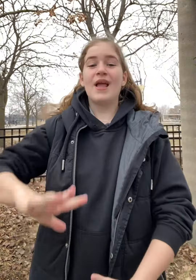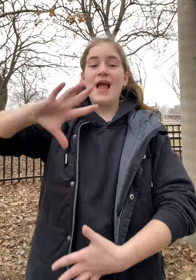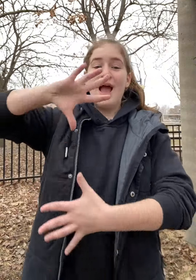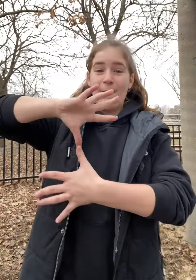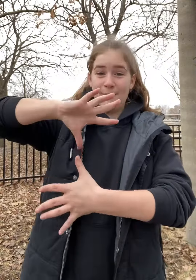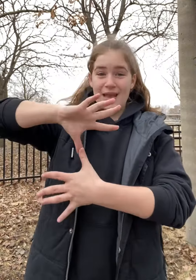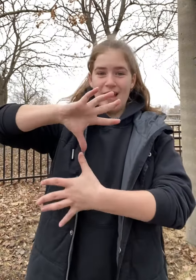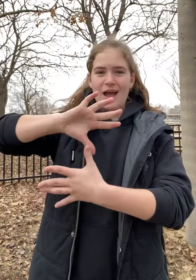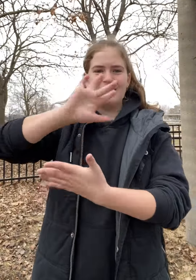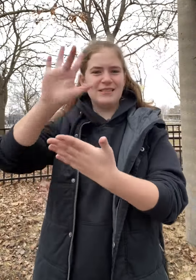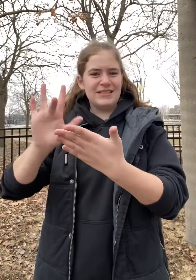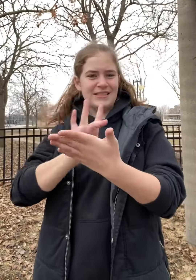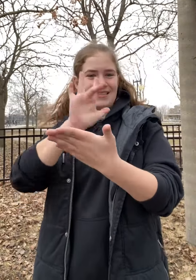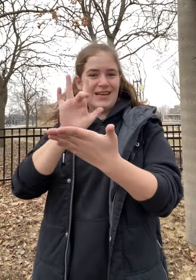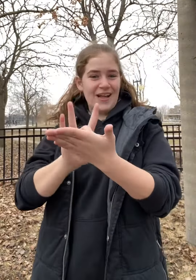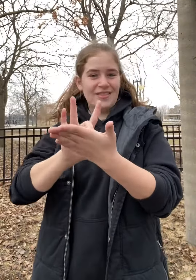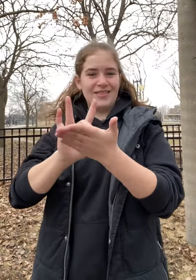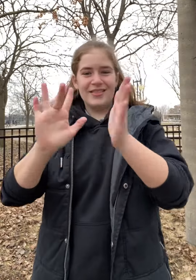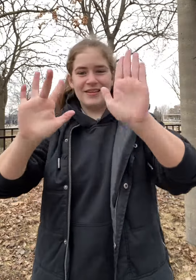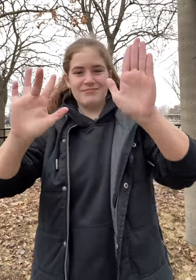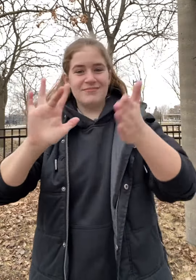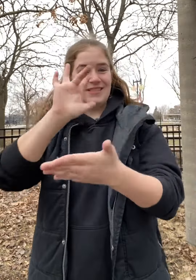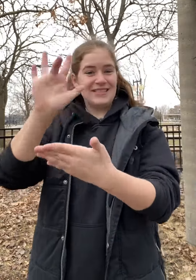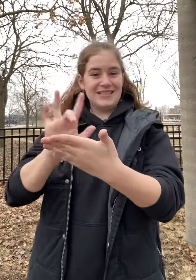Amérique centrale. Centrale.